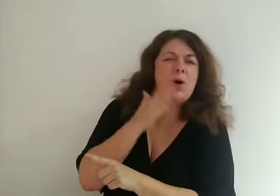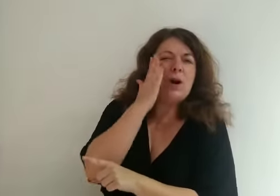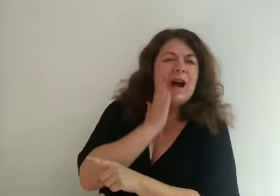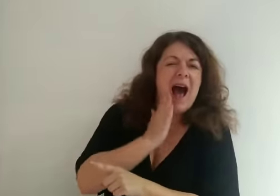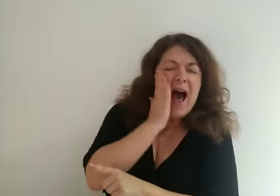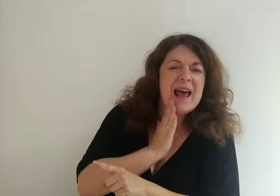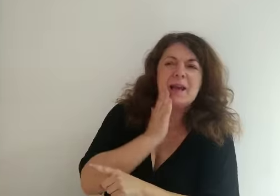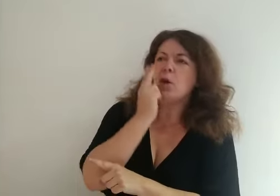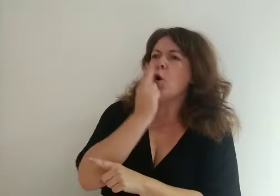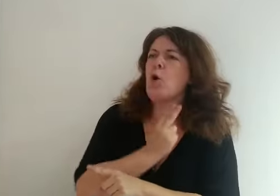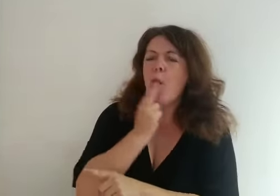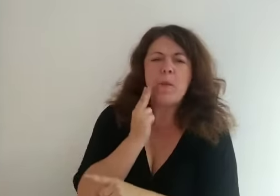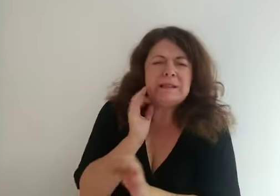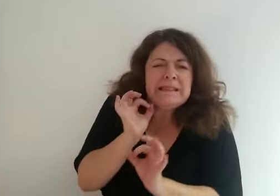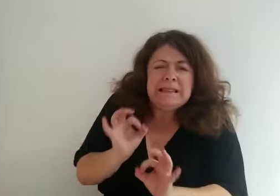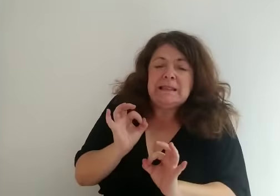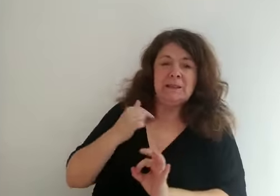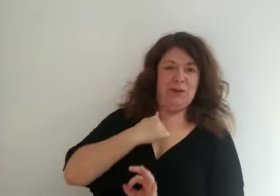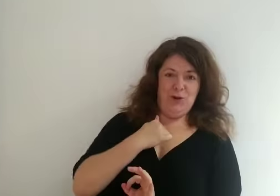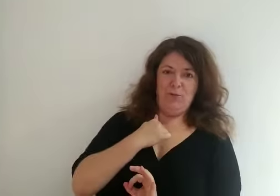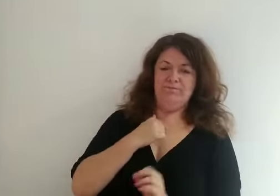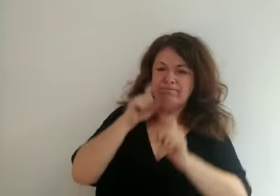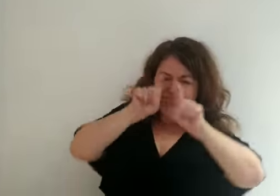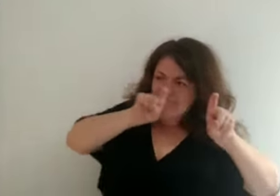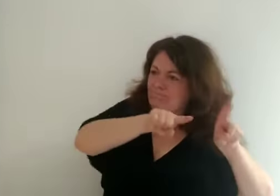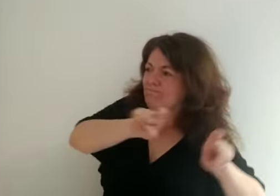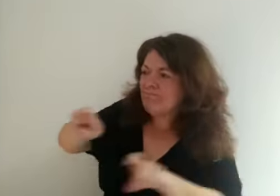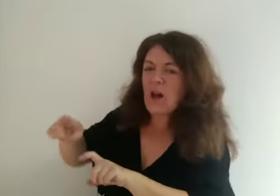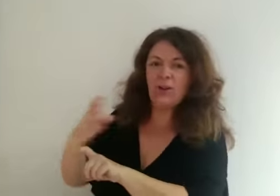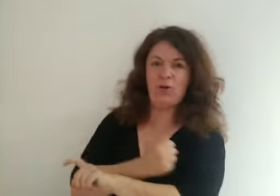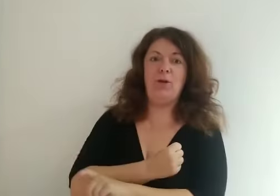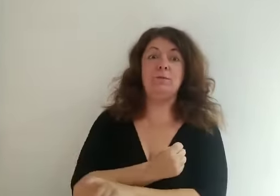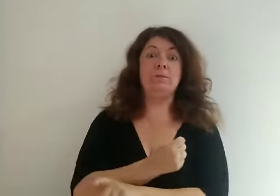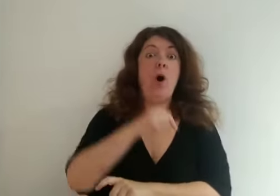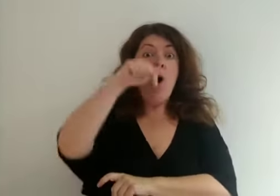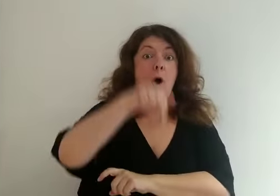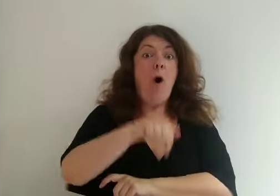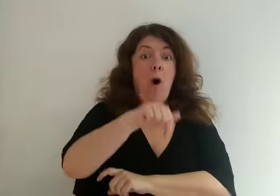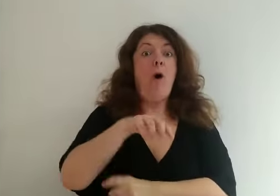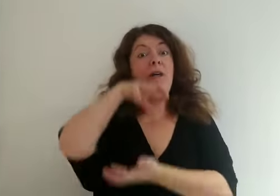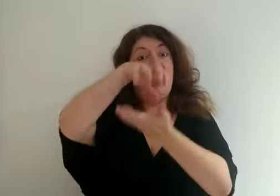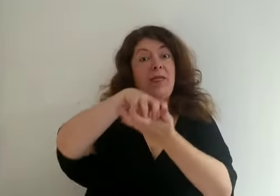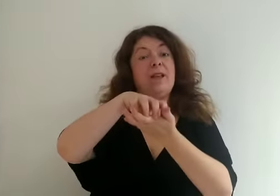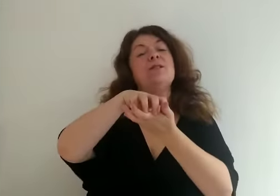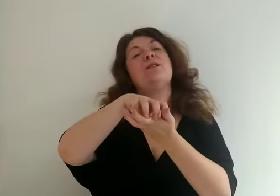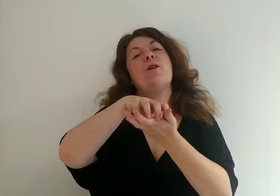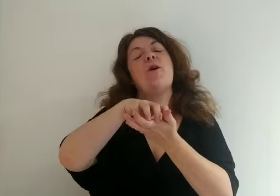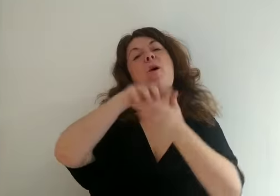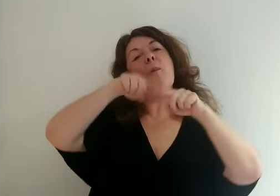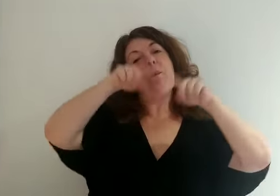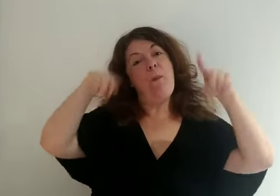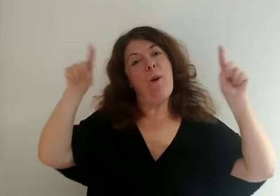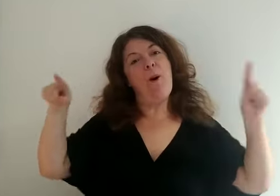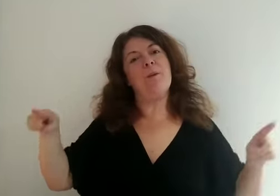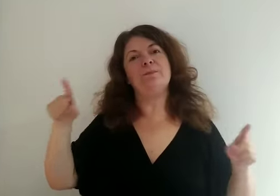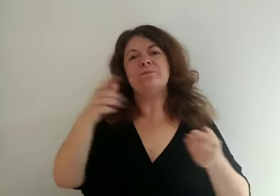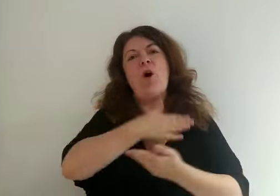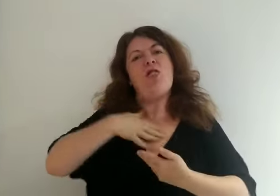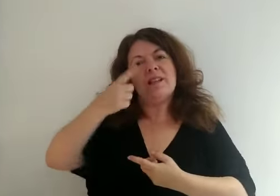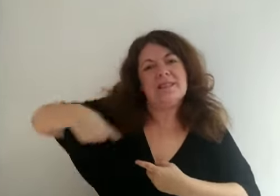siento yo. Hoy, desde el Centro Educativo Ponce de León, os deseamos que disfrutéis del Día Internacional de